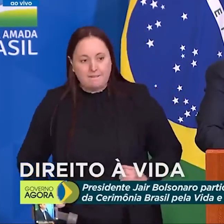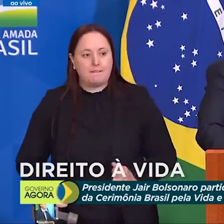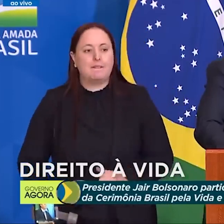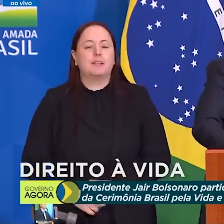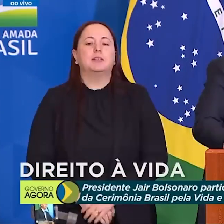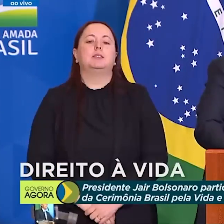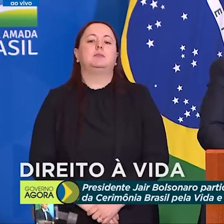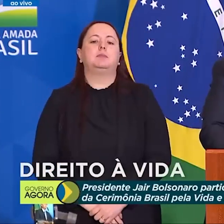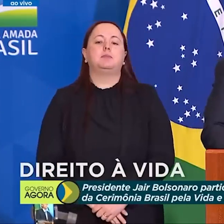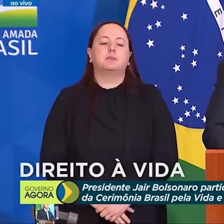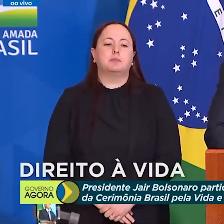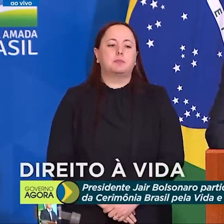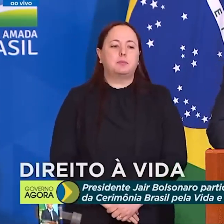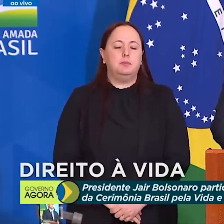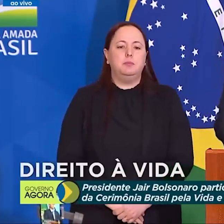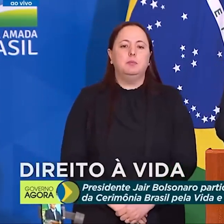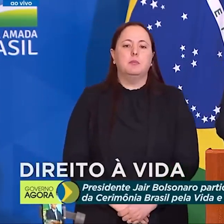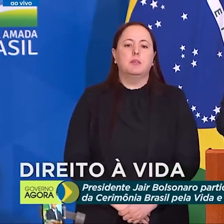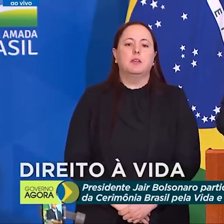mas eu entendo.